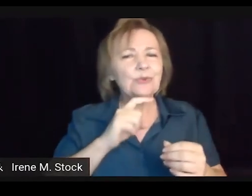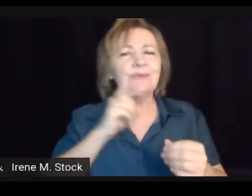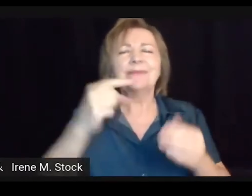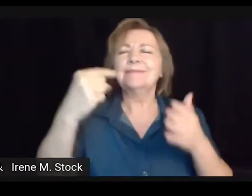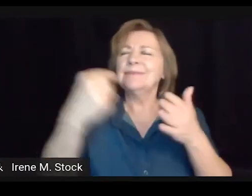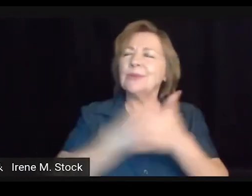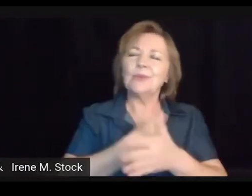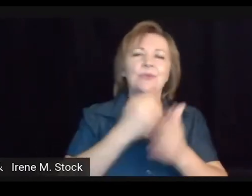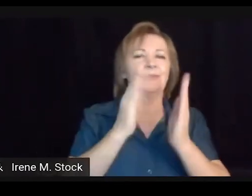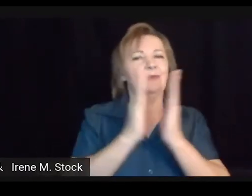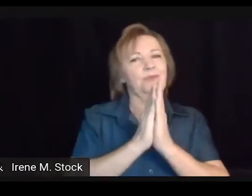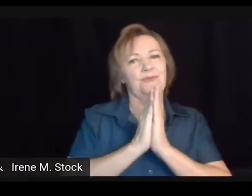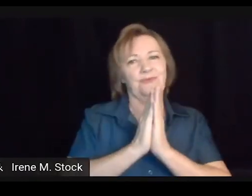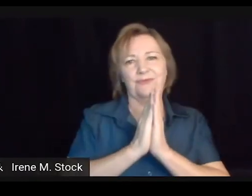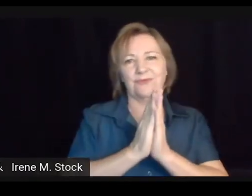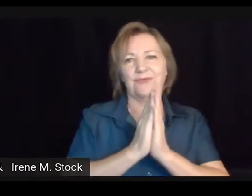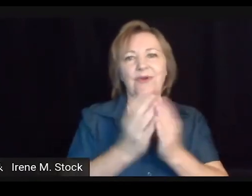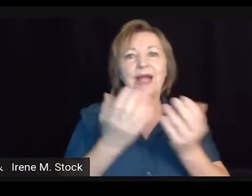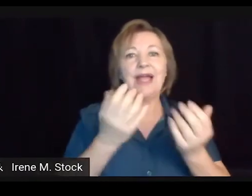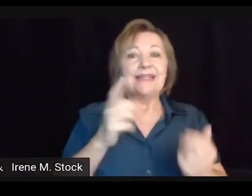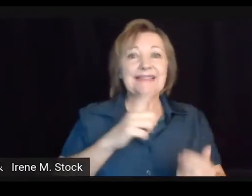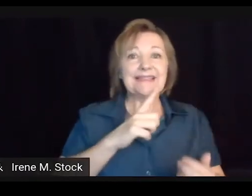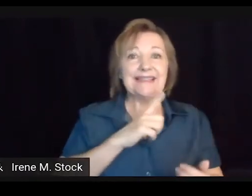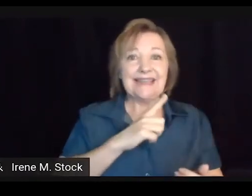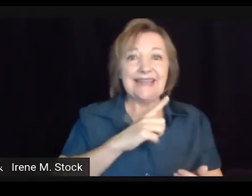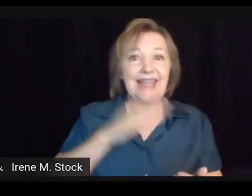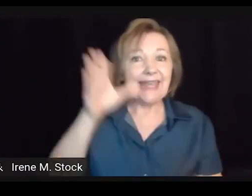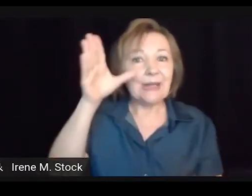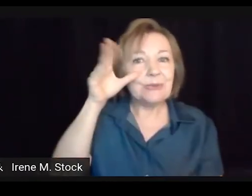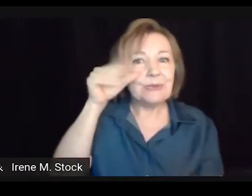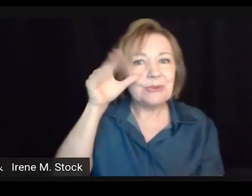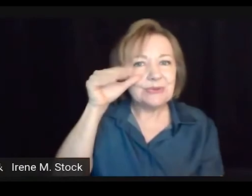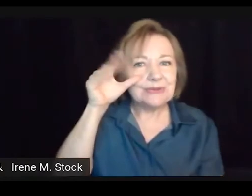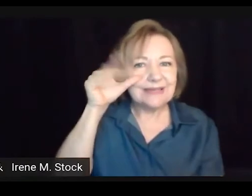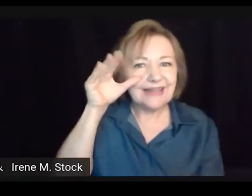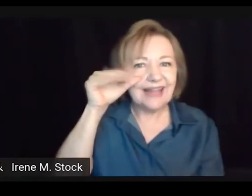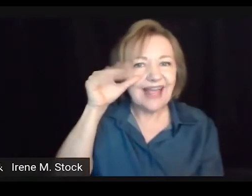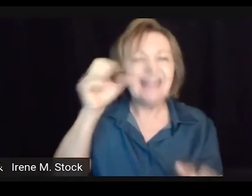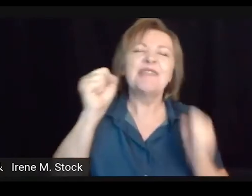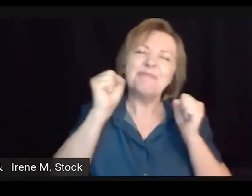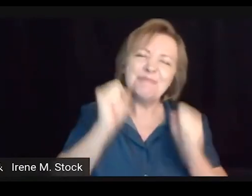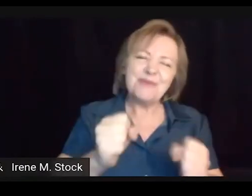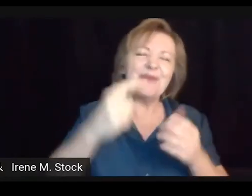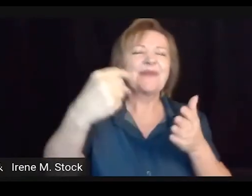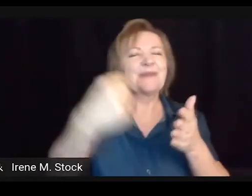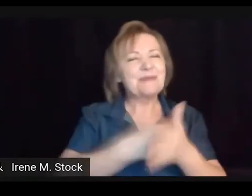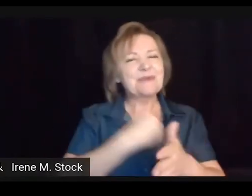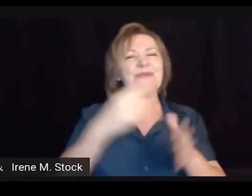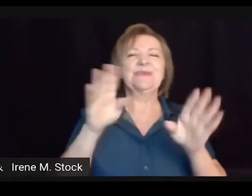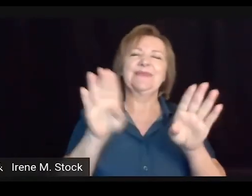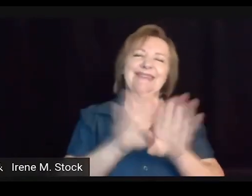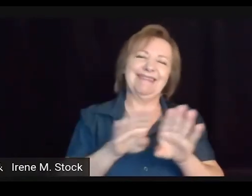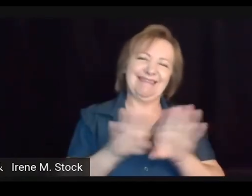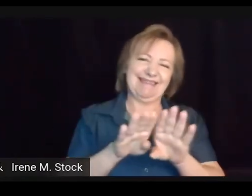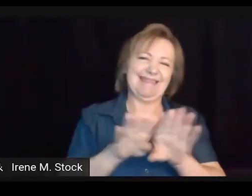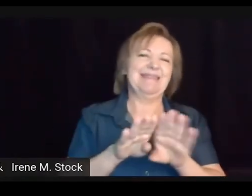gostem da minha disciplina. Qualquer dúvida, fiquem à vontade para perguntar. Se tiverem alguma curiosidade, pode